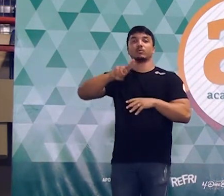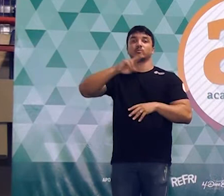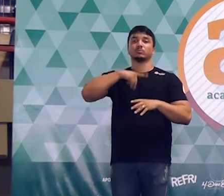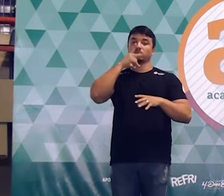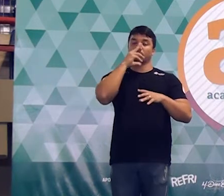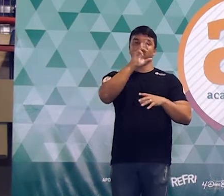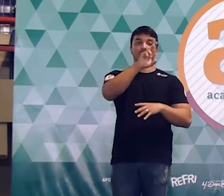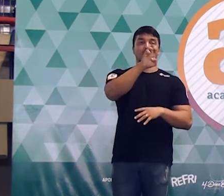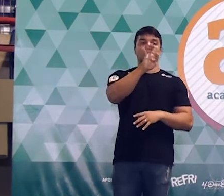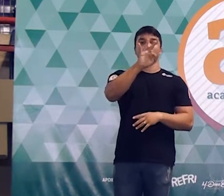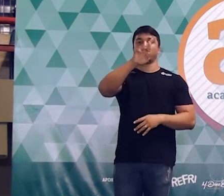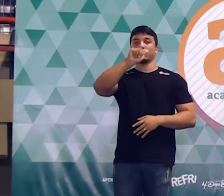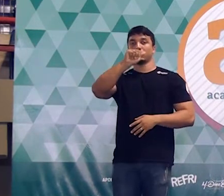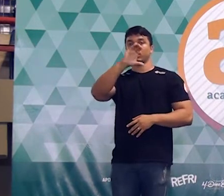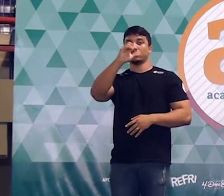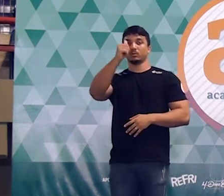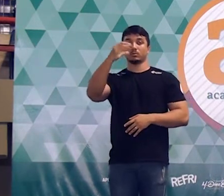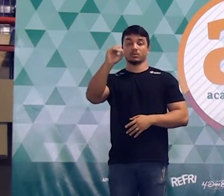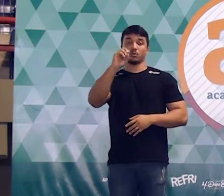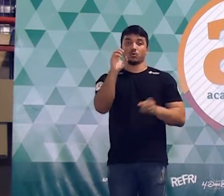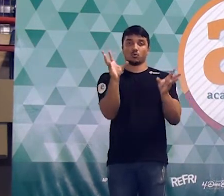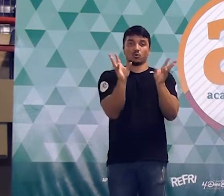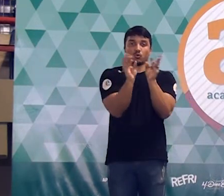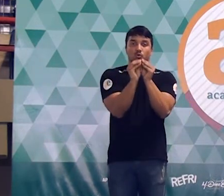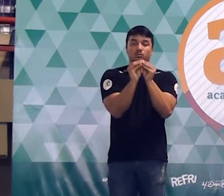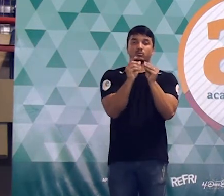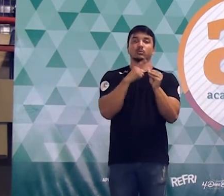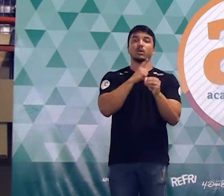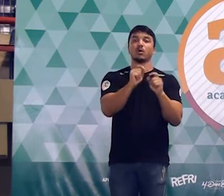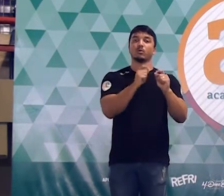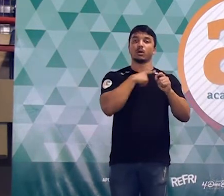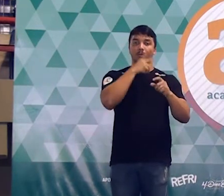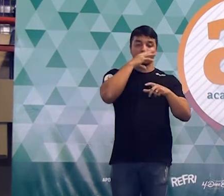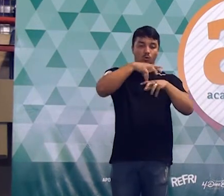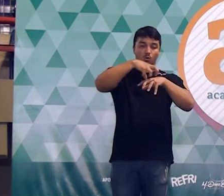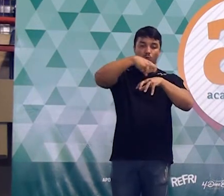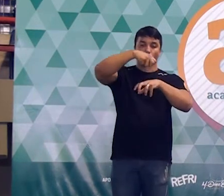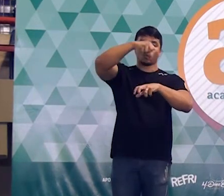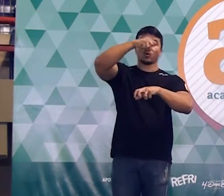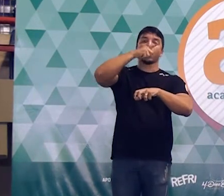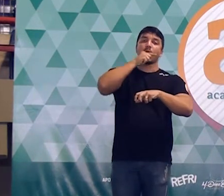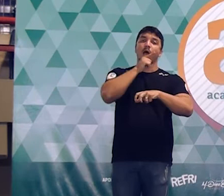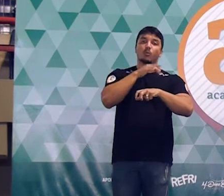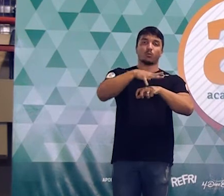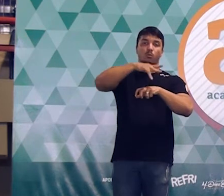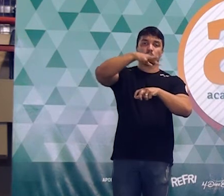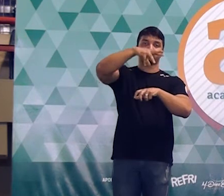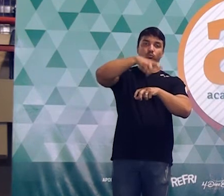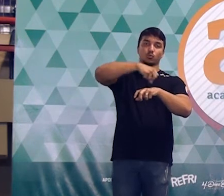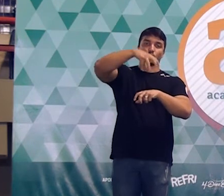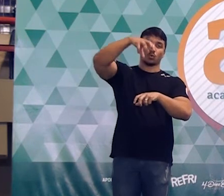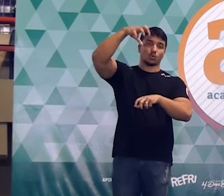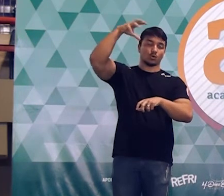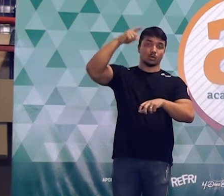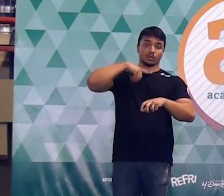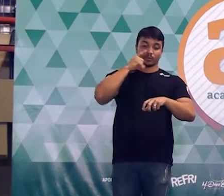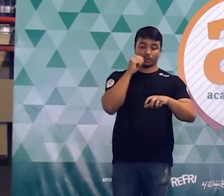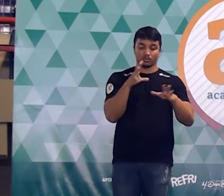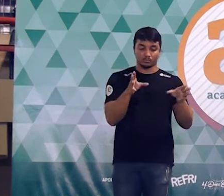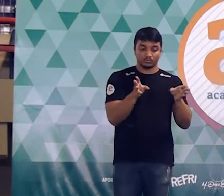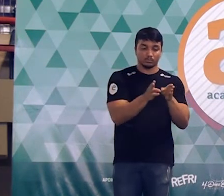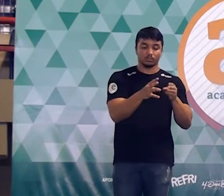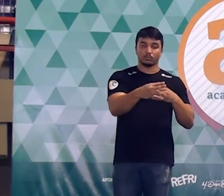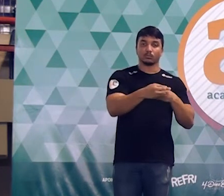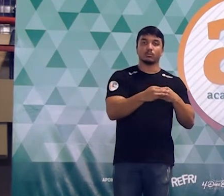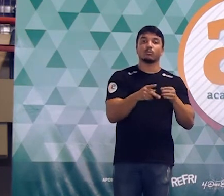retração ou contração, que consiste na evaporação da água existente em um conjunto ou bloco